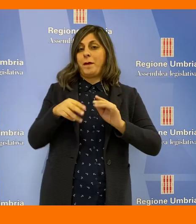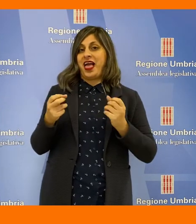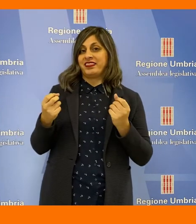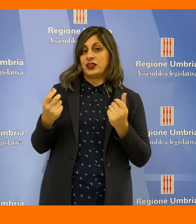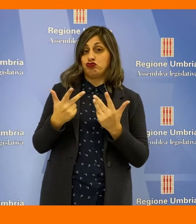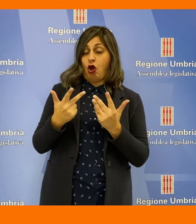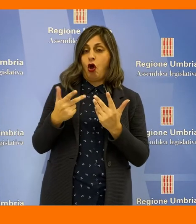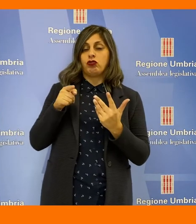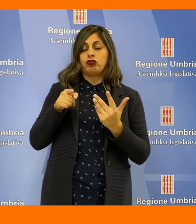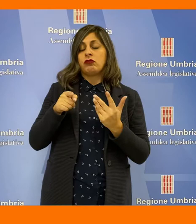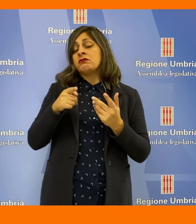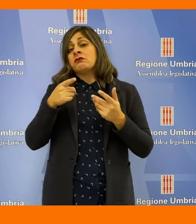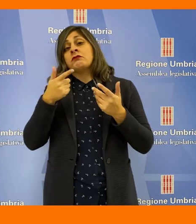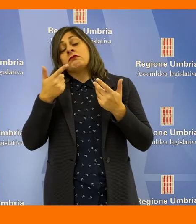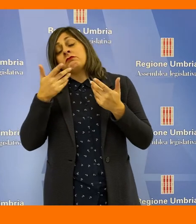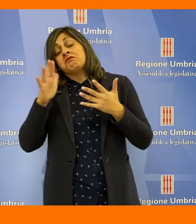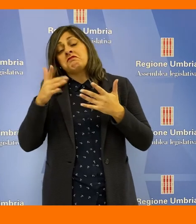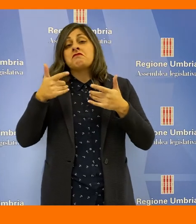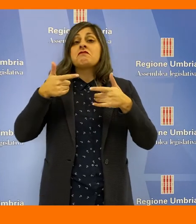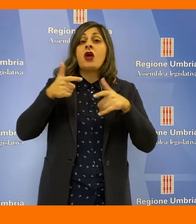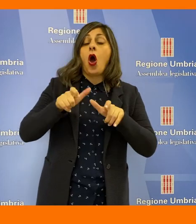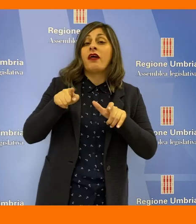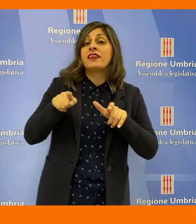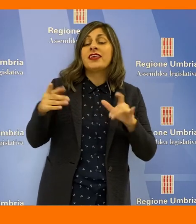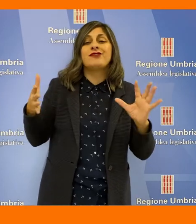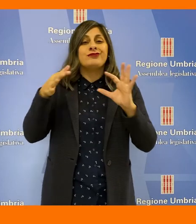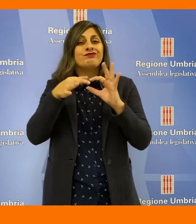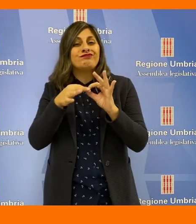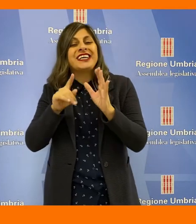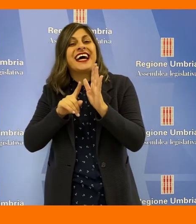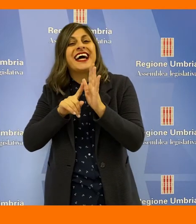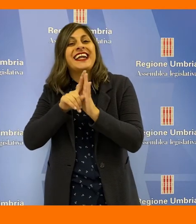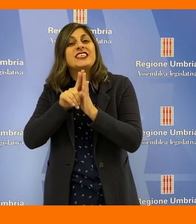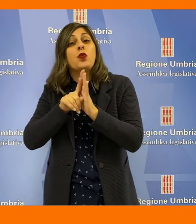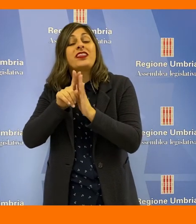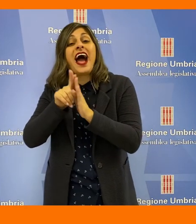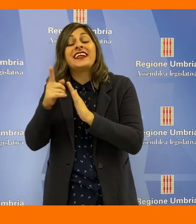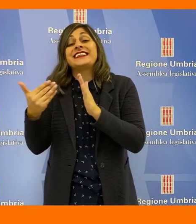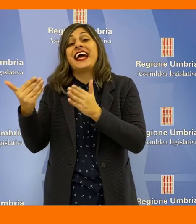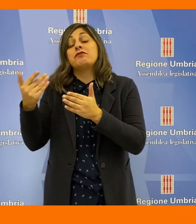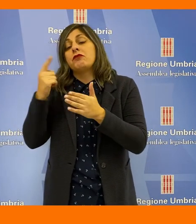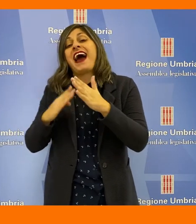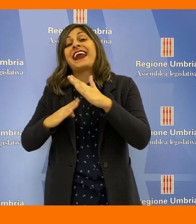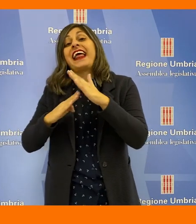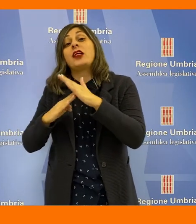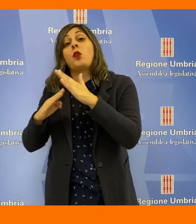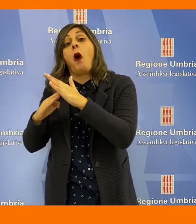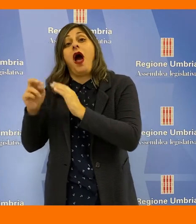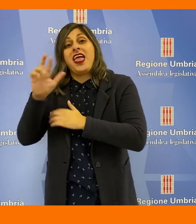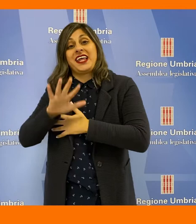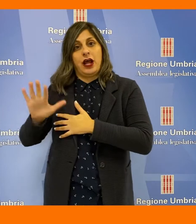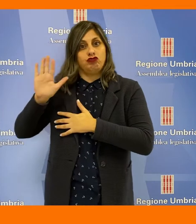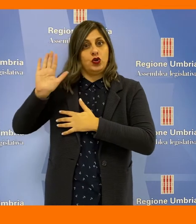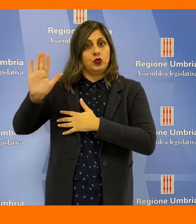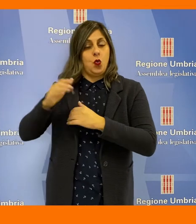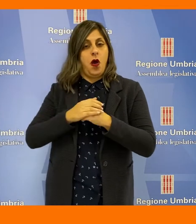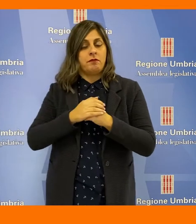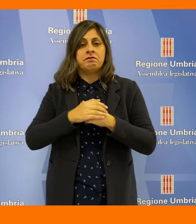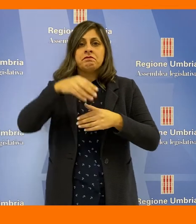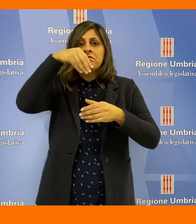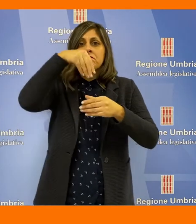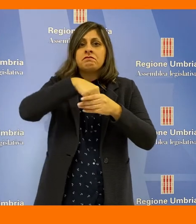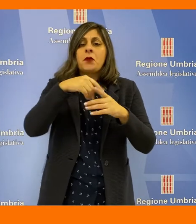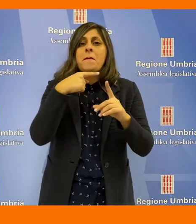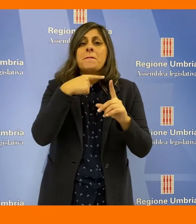2018 sostanzialmente riconducibile alle risultanze reddituali della Regione. I componenti